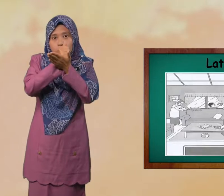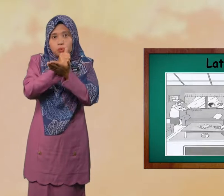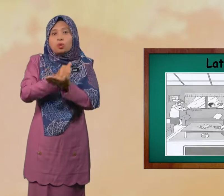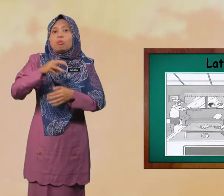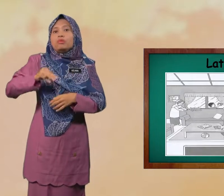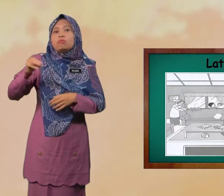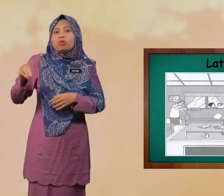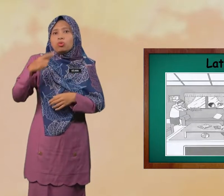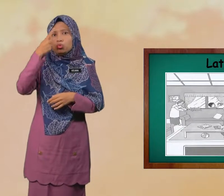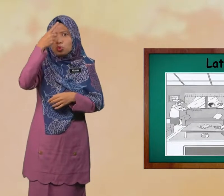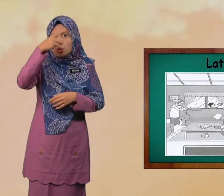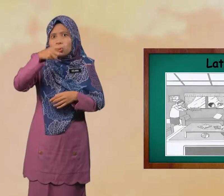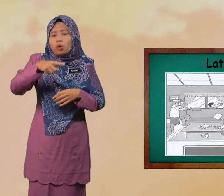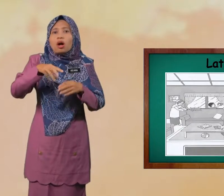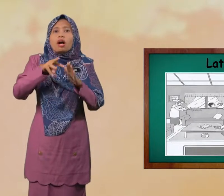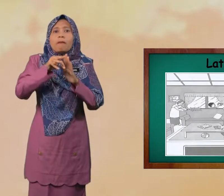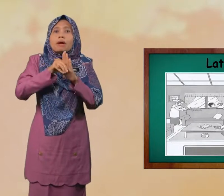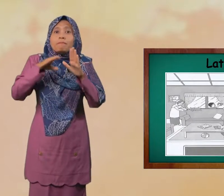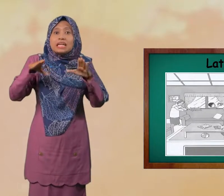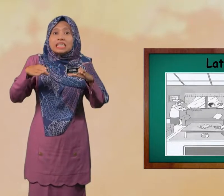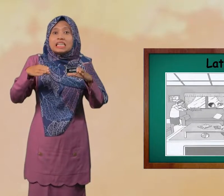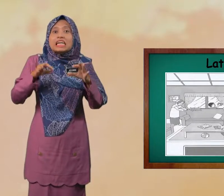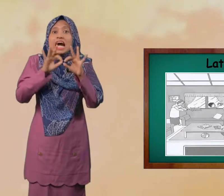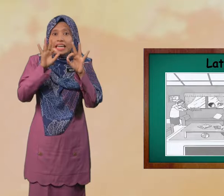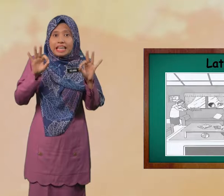Murid-murid Untuk Membina Ayat